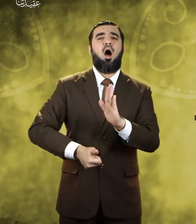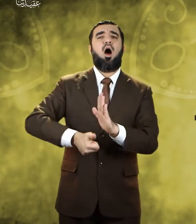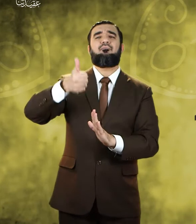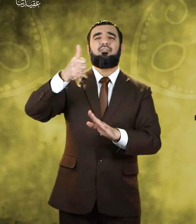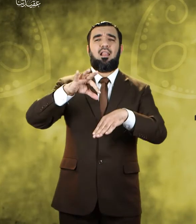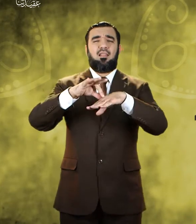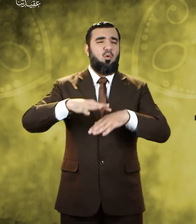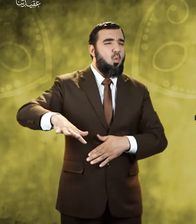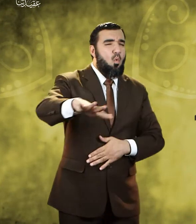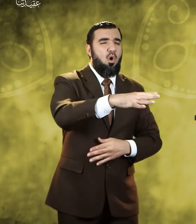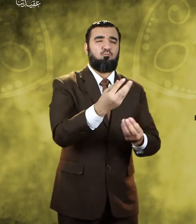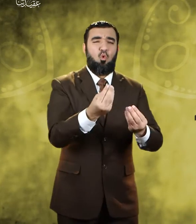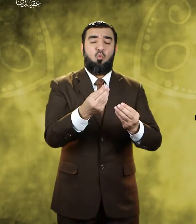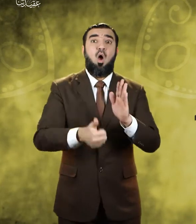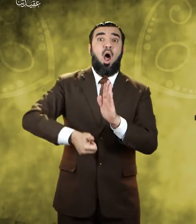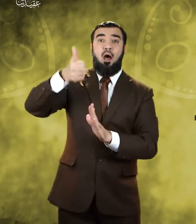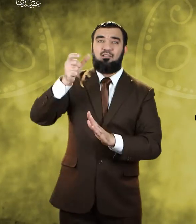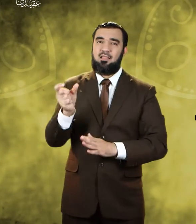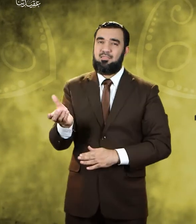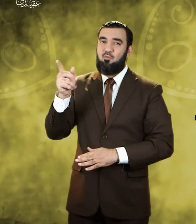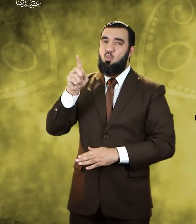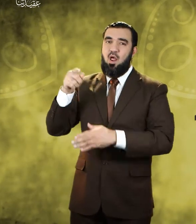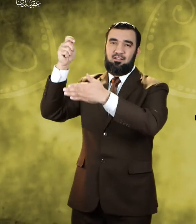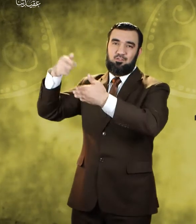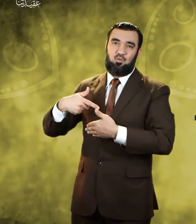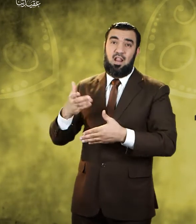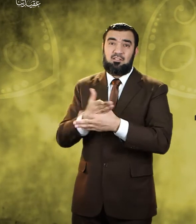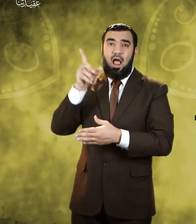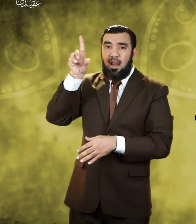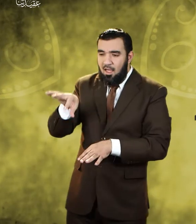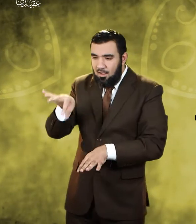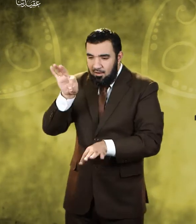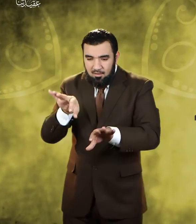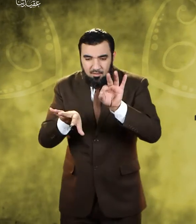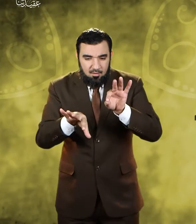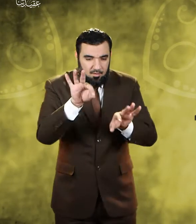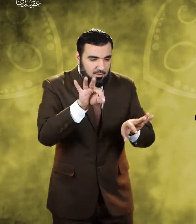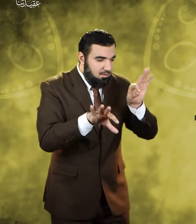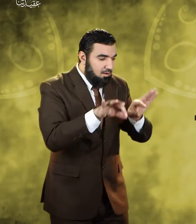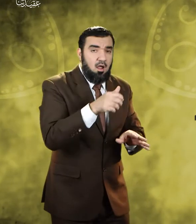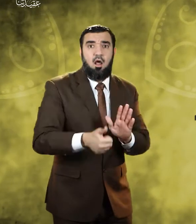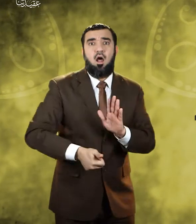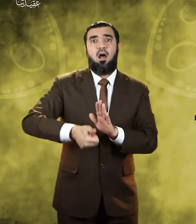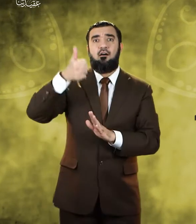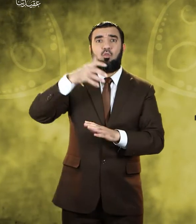السلام أفضل من جميع البشر لأن الله اصطفاهم اختارهم